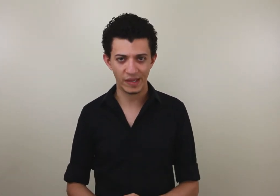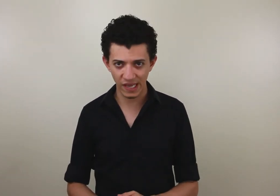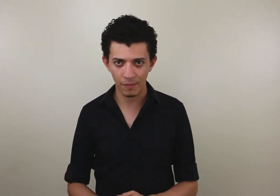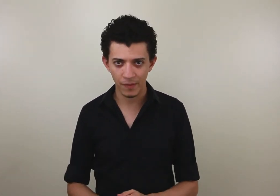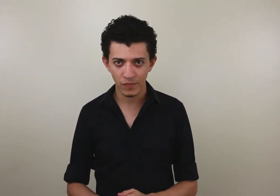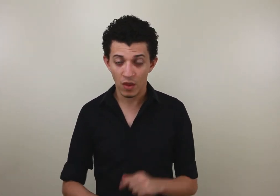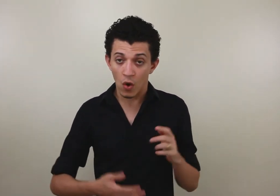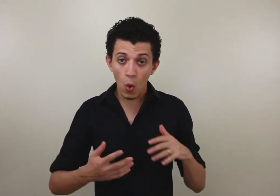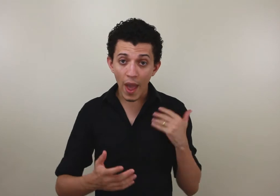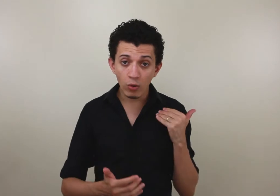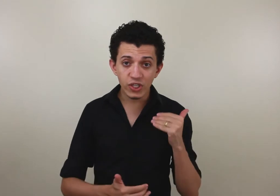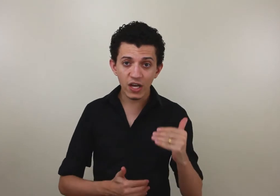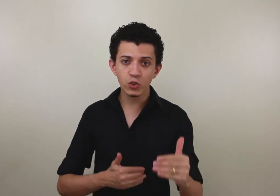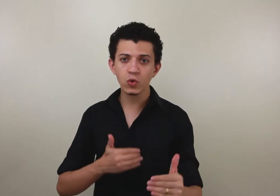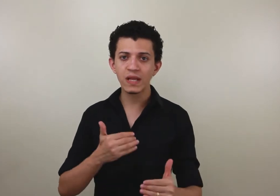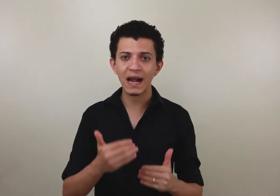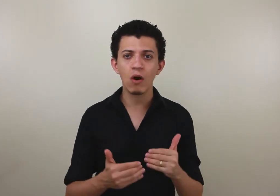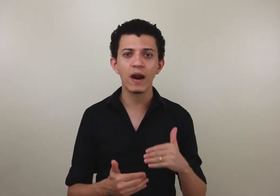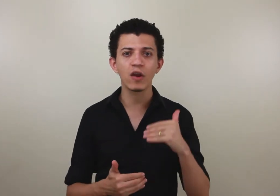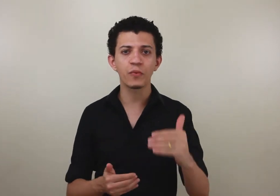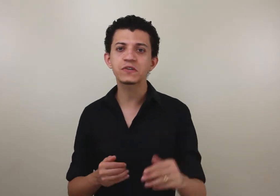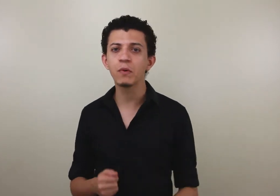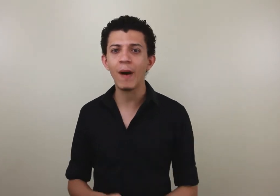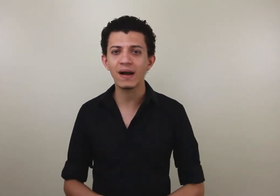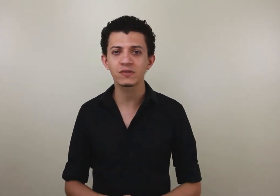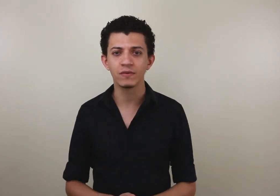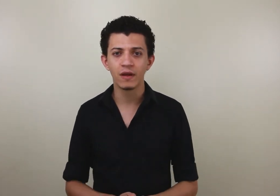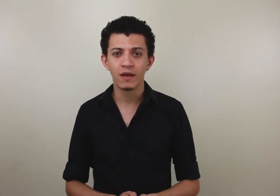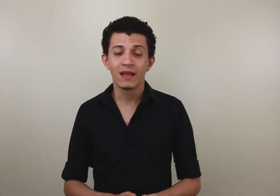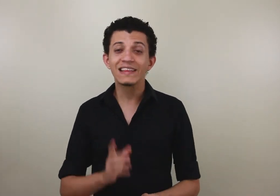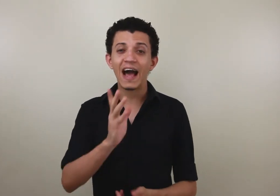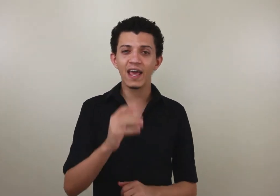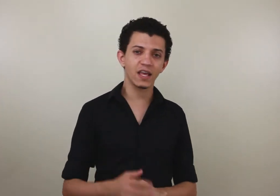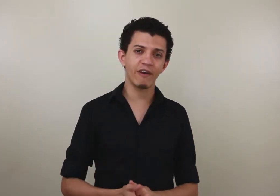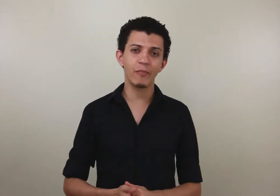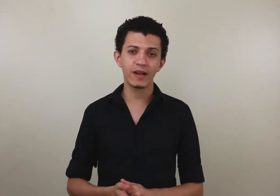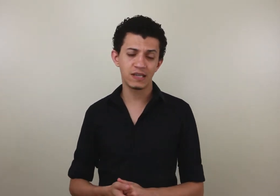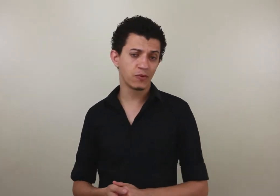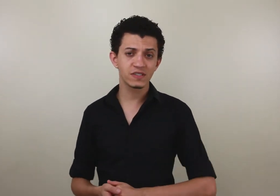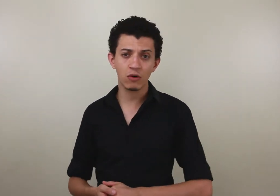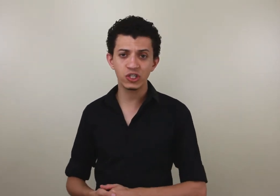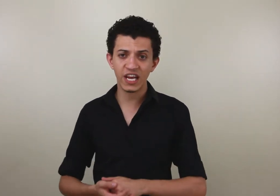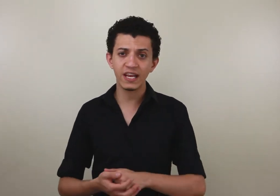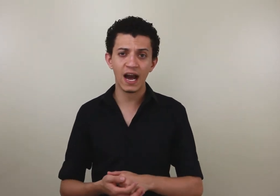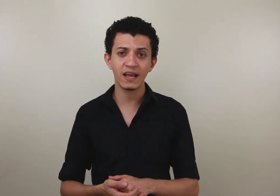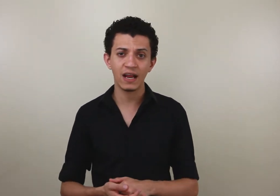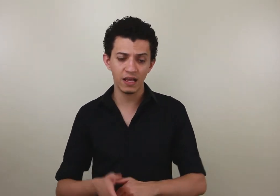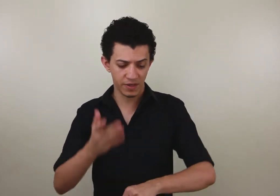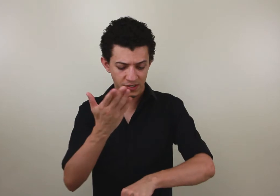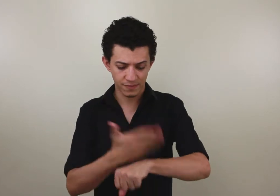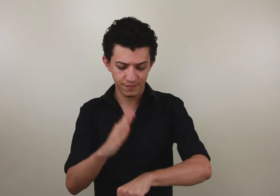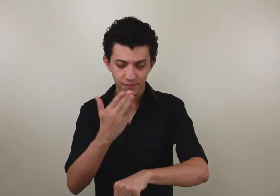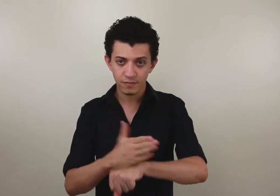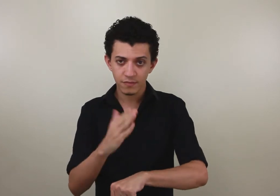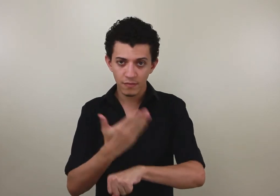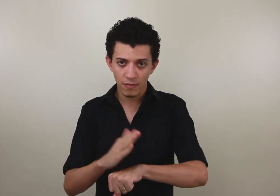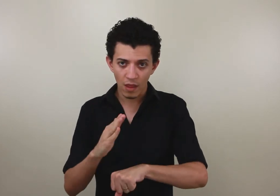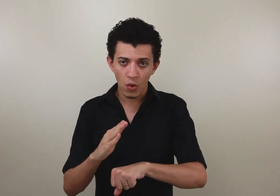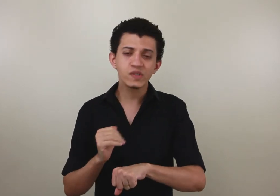percebe? O erro te ajuda a galgar o próximo passo. Daí que vem, por exemplo, o sinal de treinar na libras. O